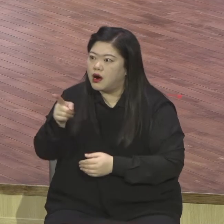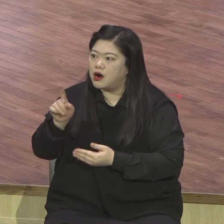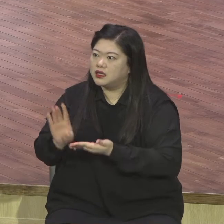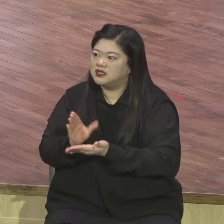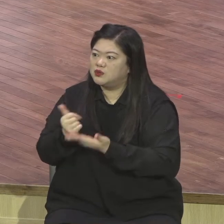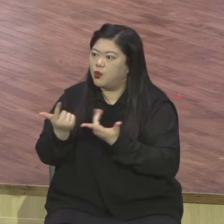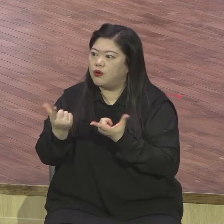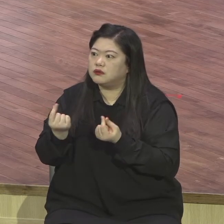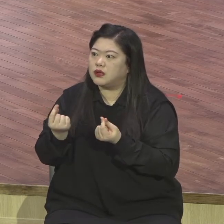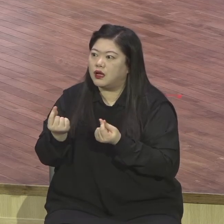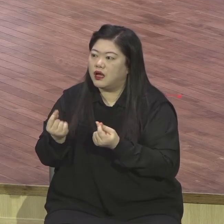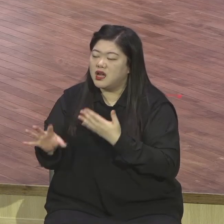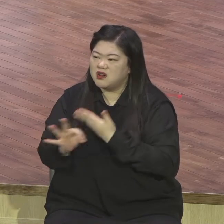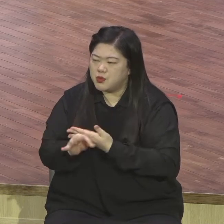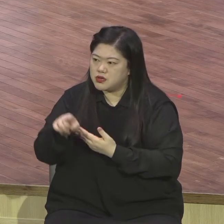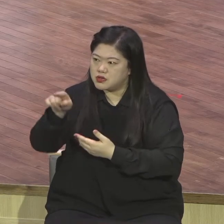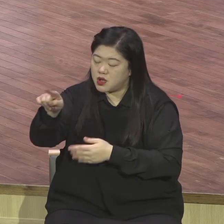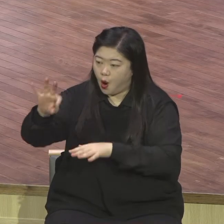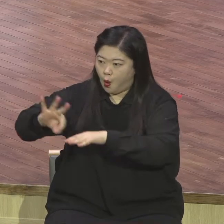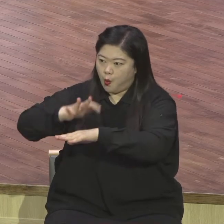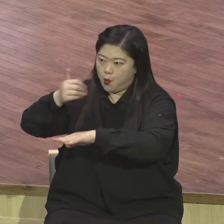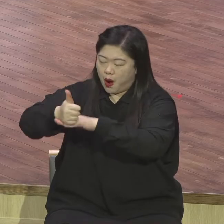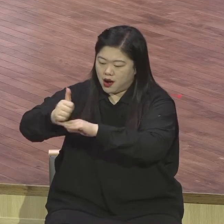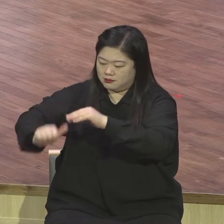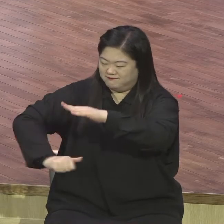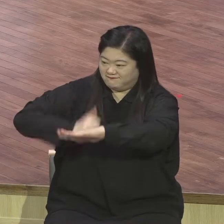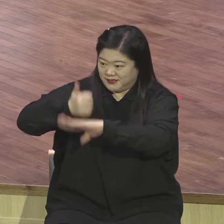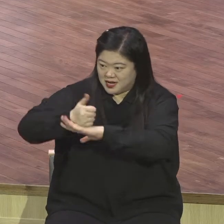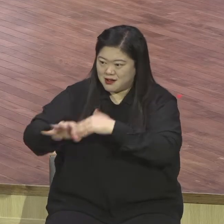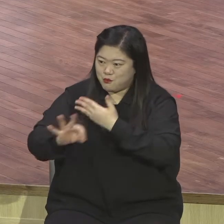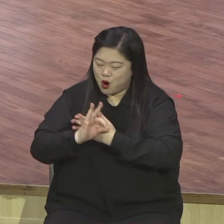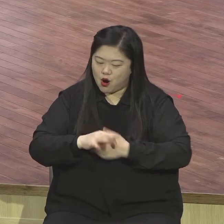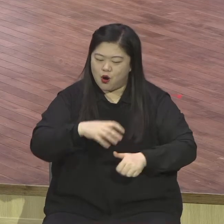로마의 압제에서도 해방될 것이고 먹고 사는 분들이 백이 될 거 아니냐